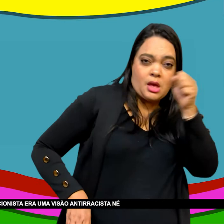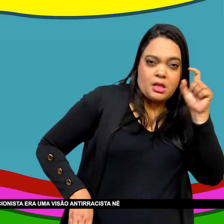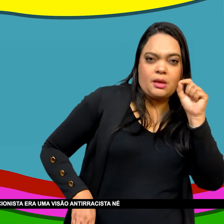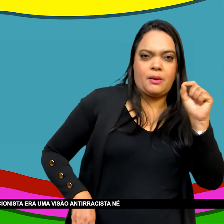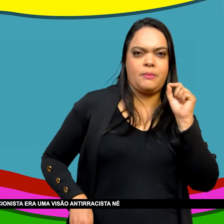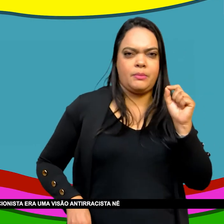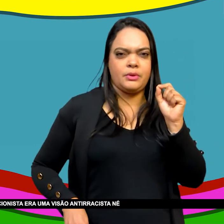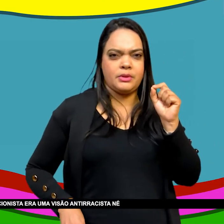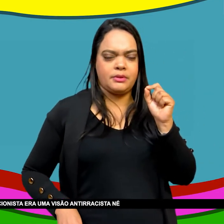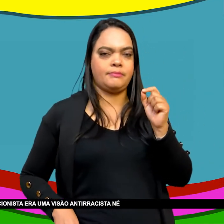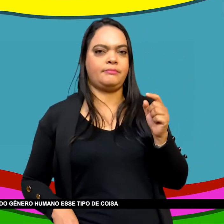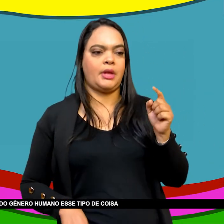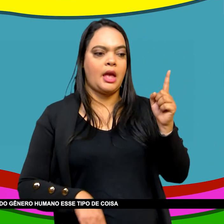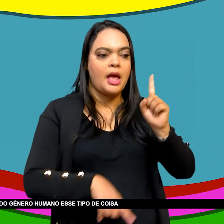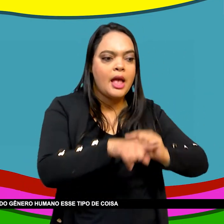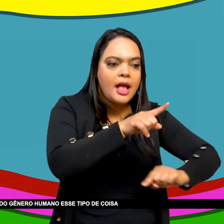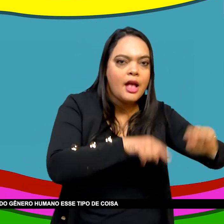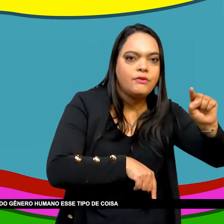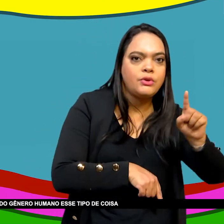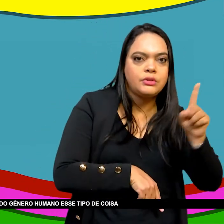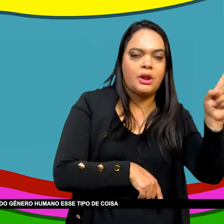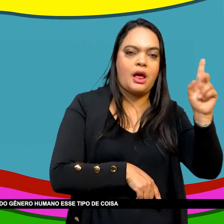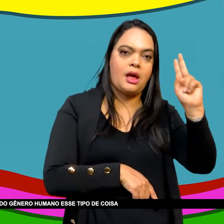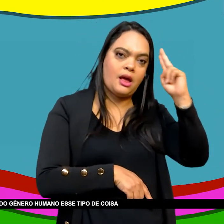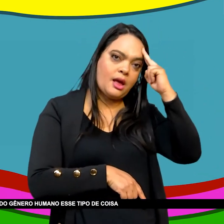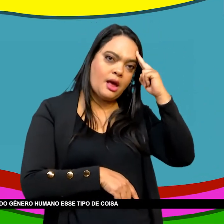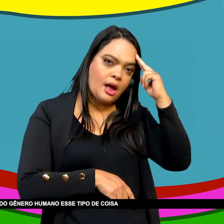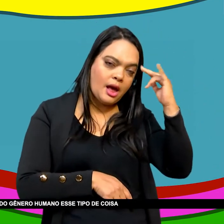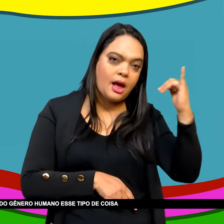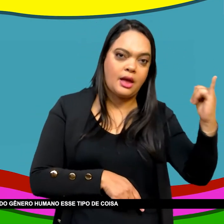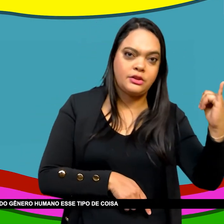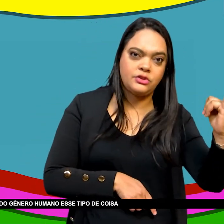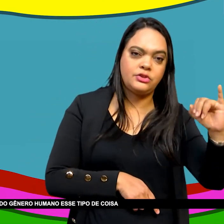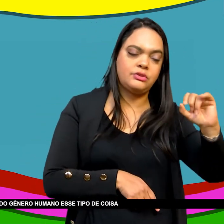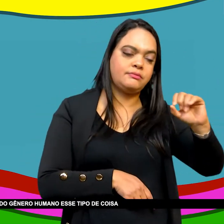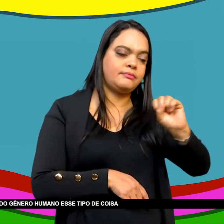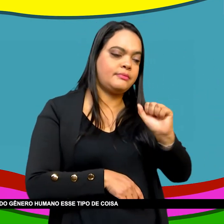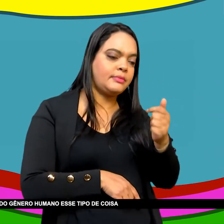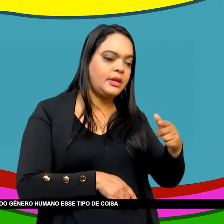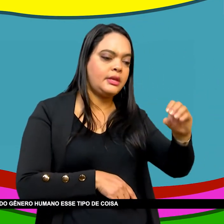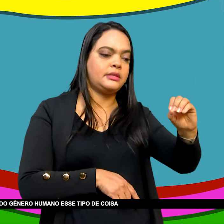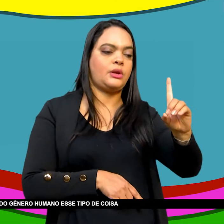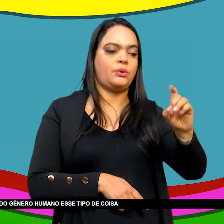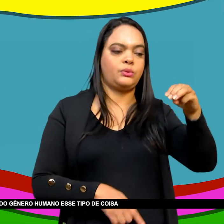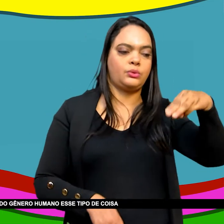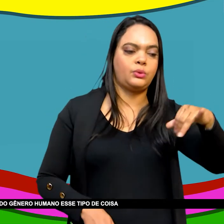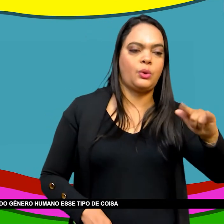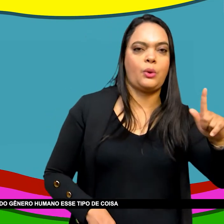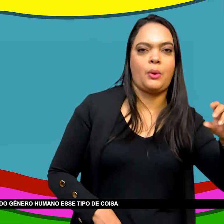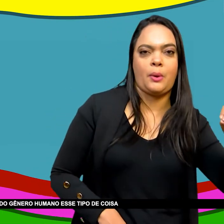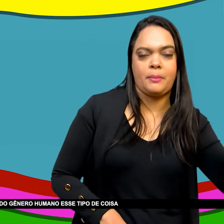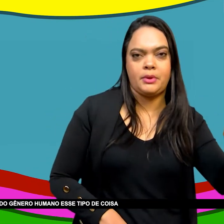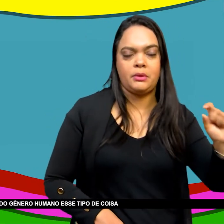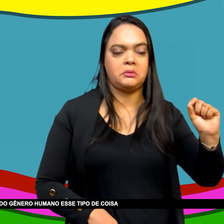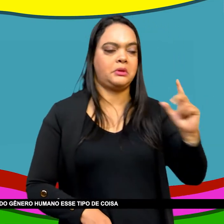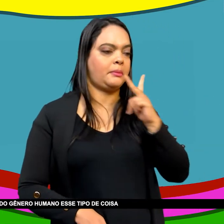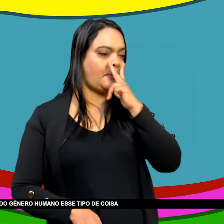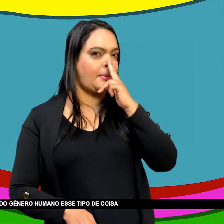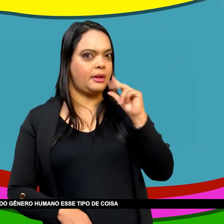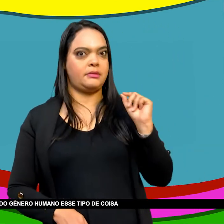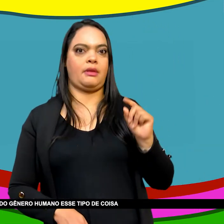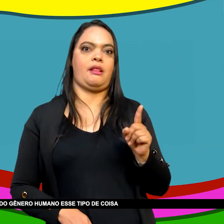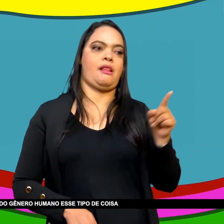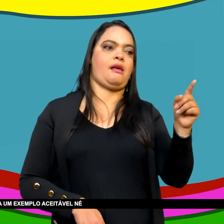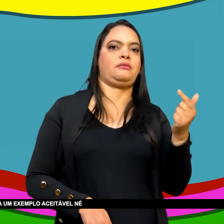visão Antirracista Era um pouco Do tipo Do iluminismo Da universalidade Do gênero